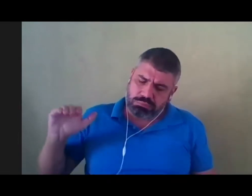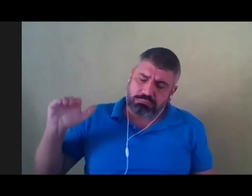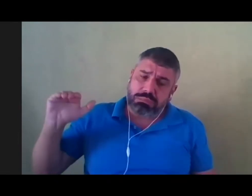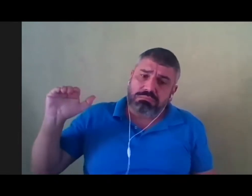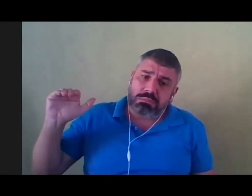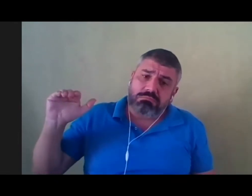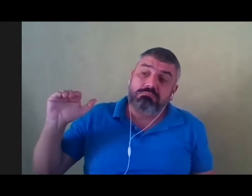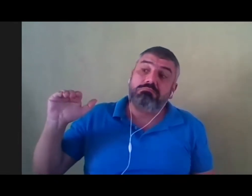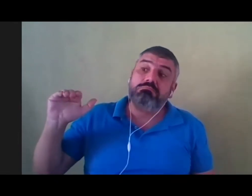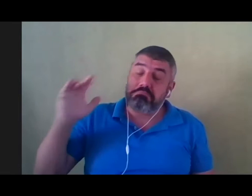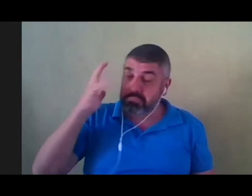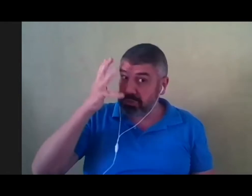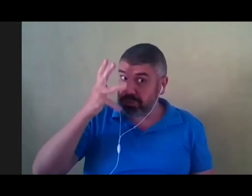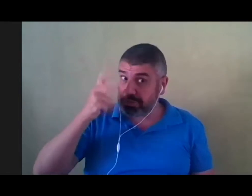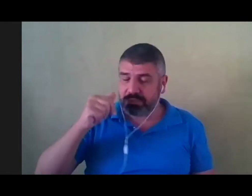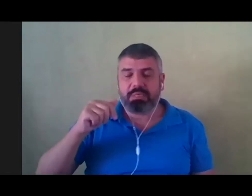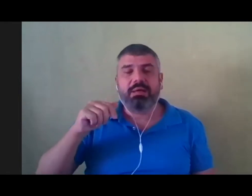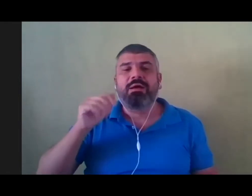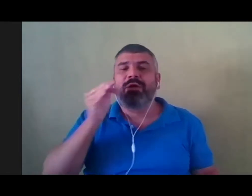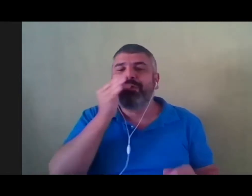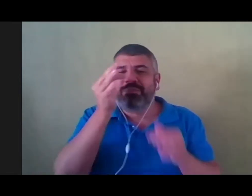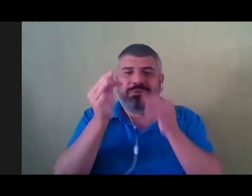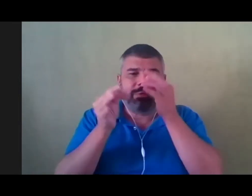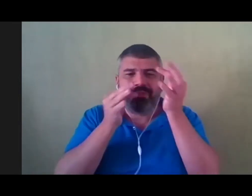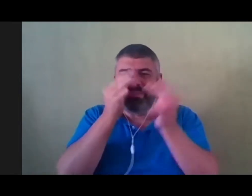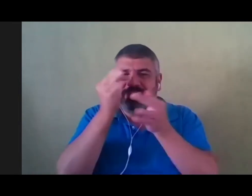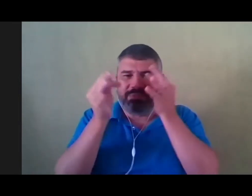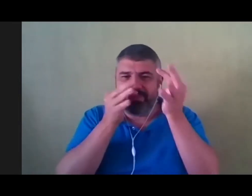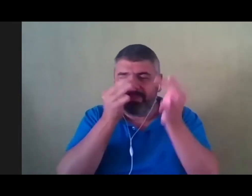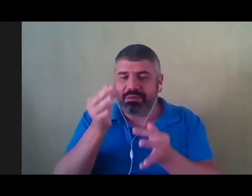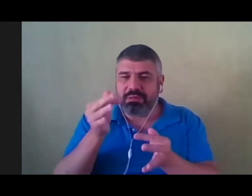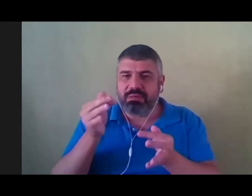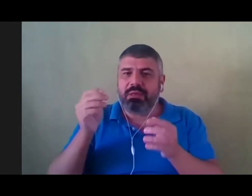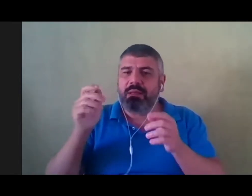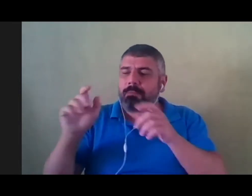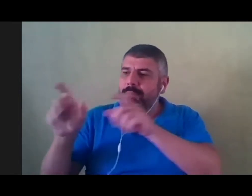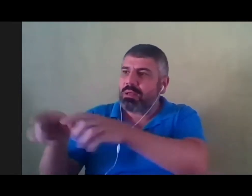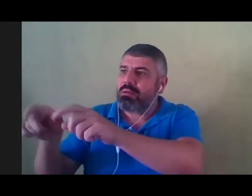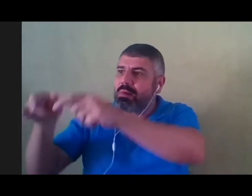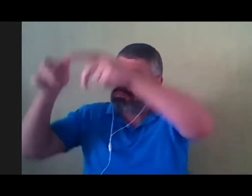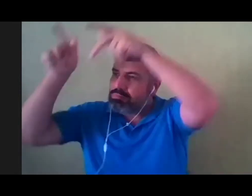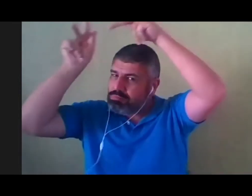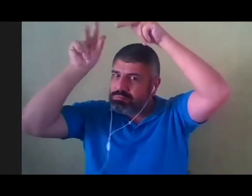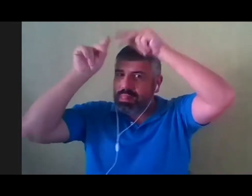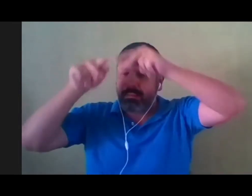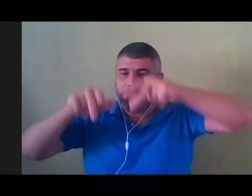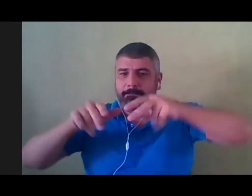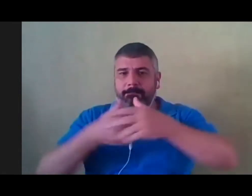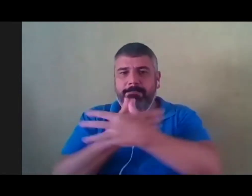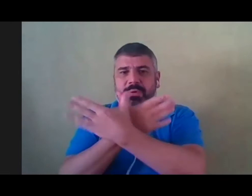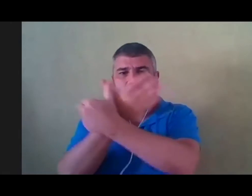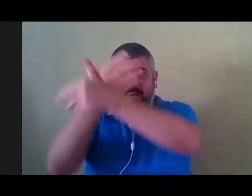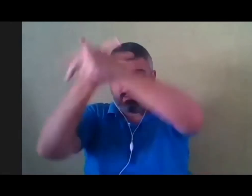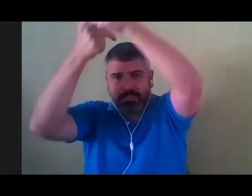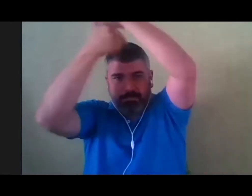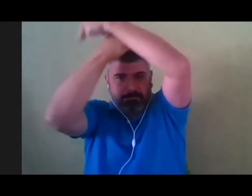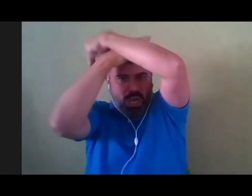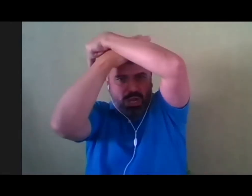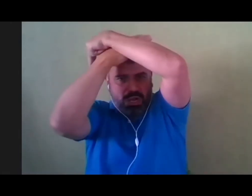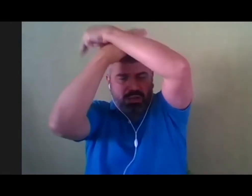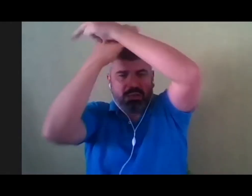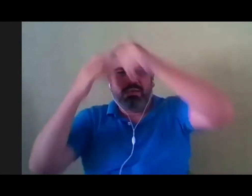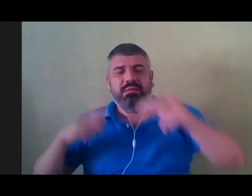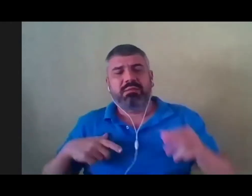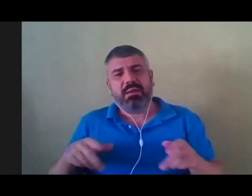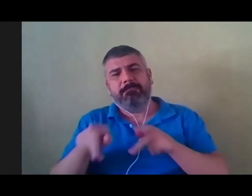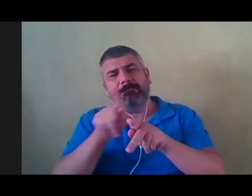primavera, quando tinha as borboletas, ela enfeitava os seus cabelos. E que linda vivia naquele lugar com seu povo.